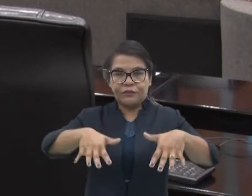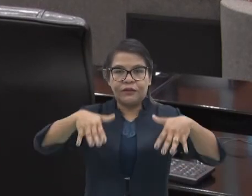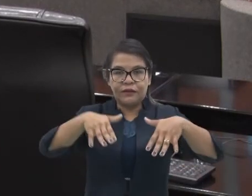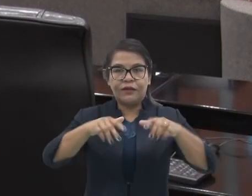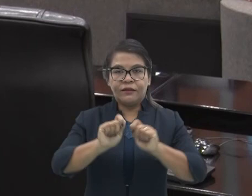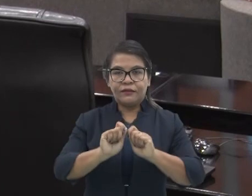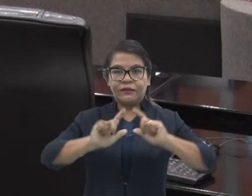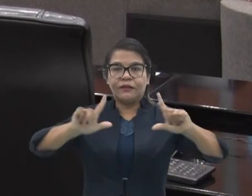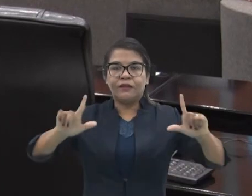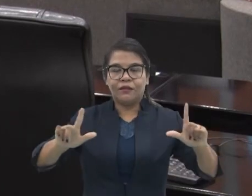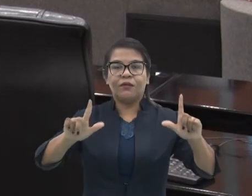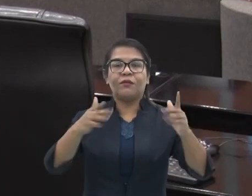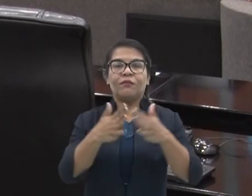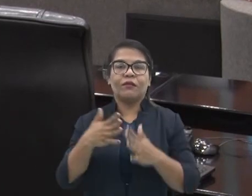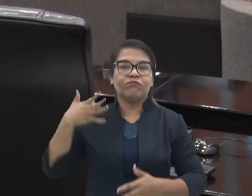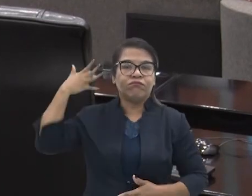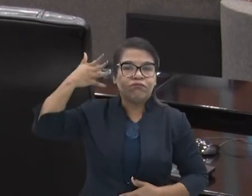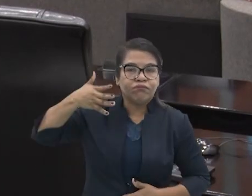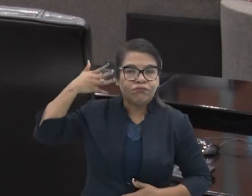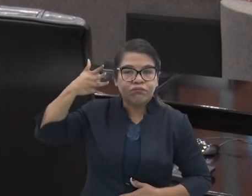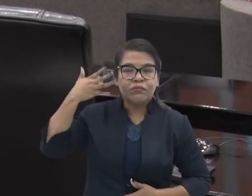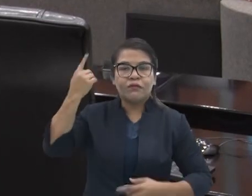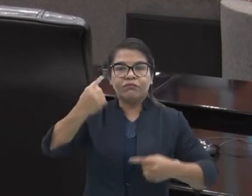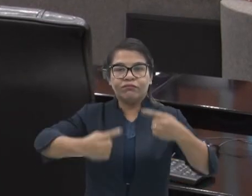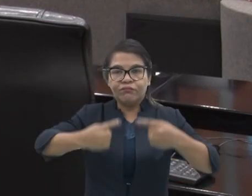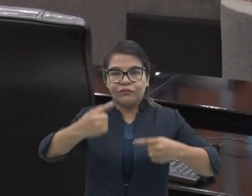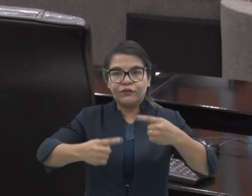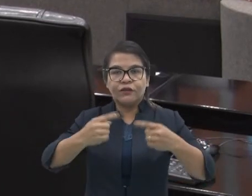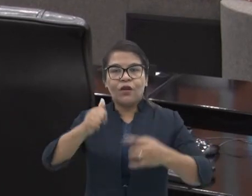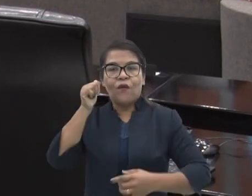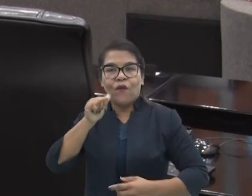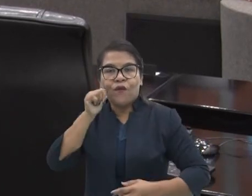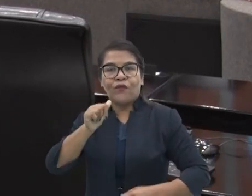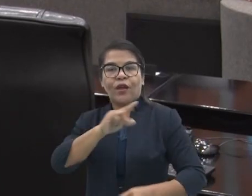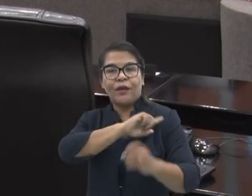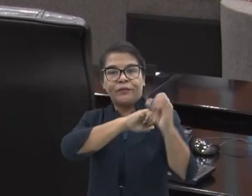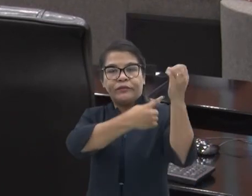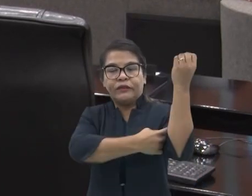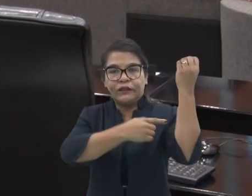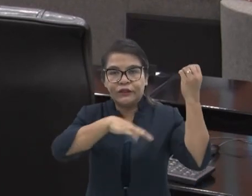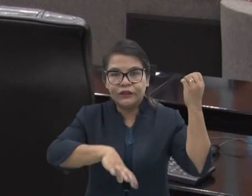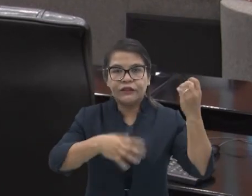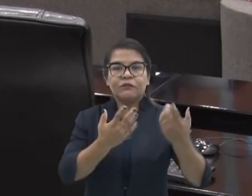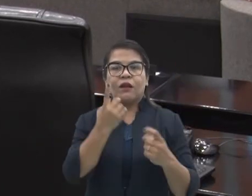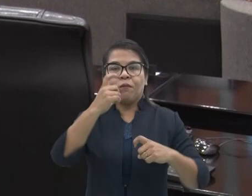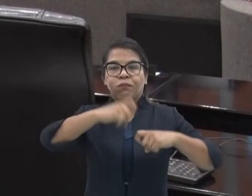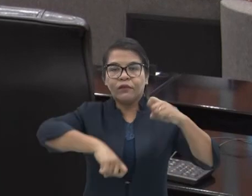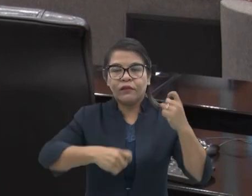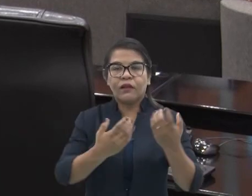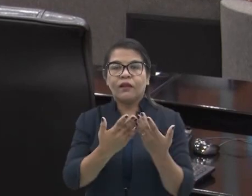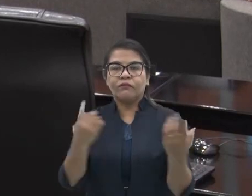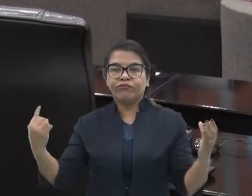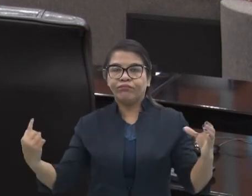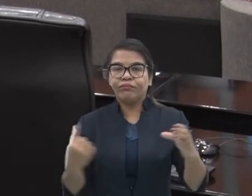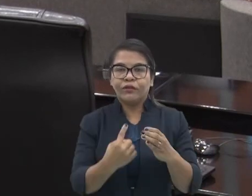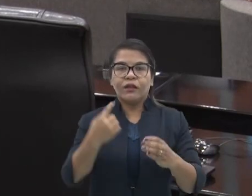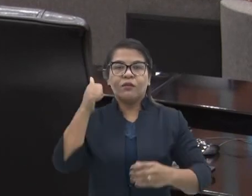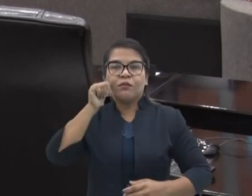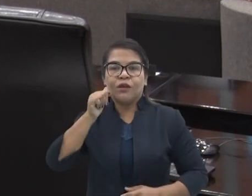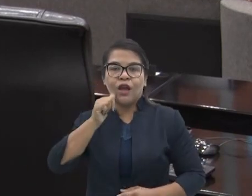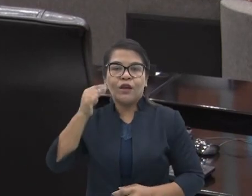plenário da Assembleia Legislativa foi palco de discussões que trataram da sexualidade, feminismo,